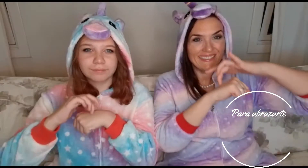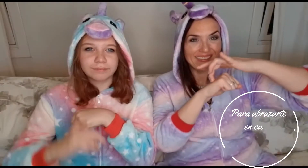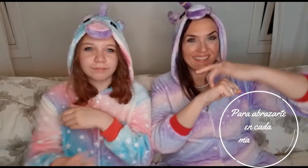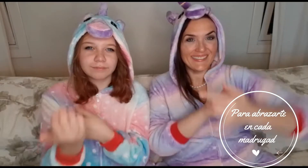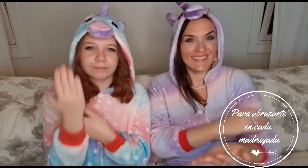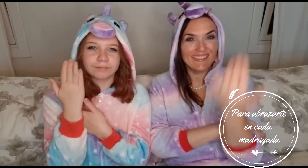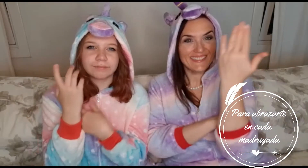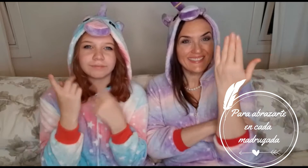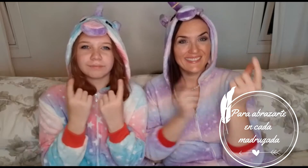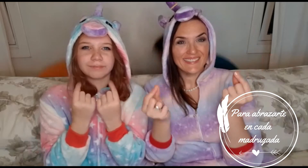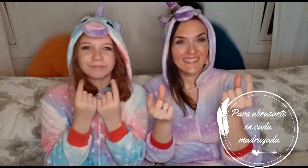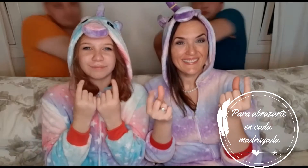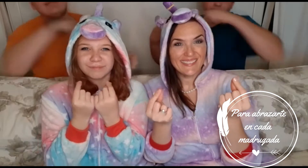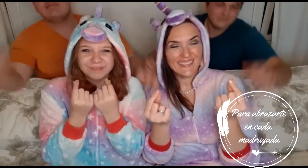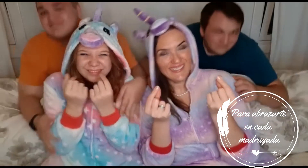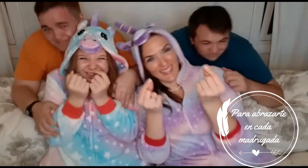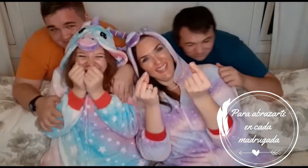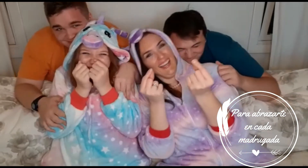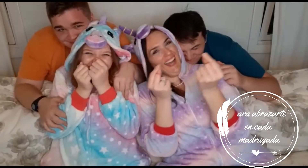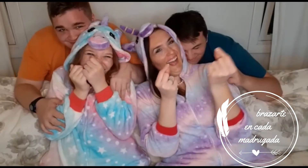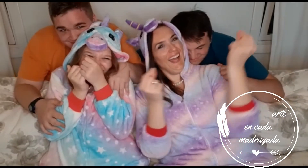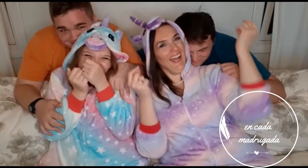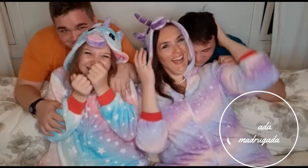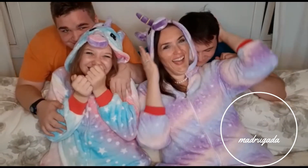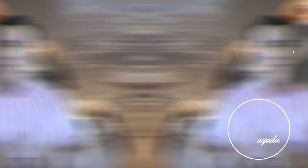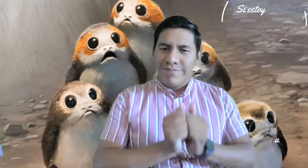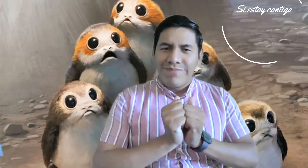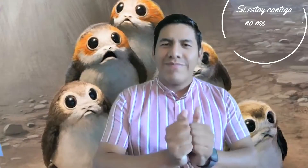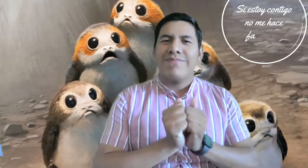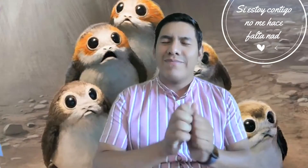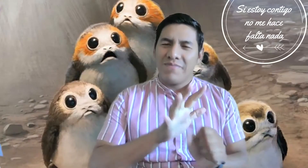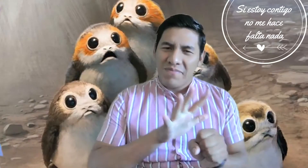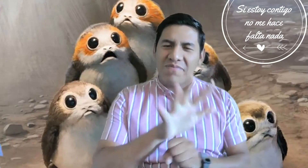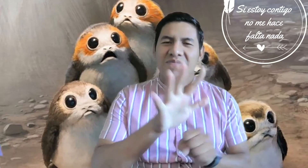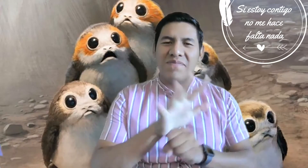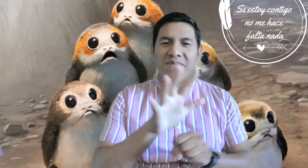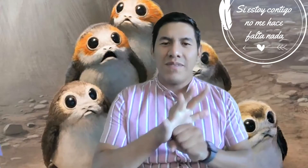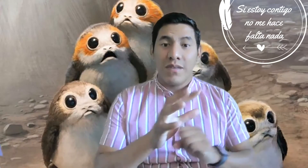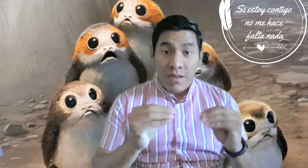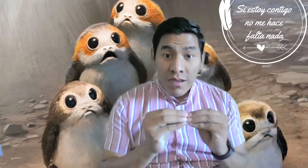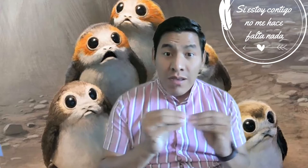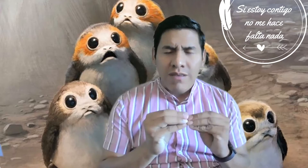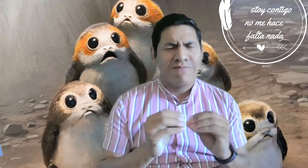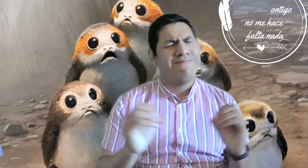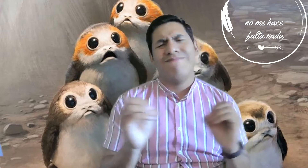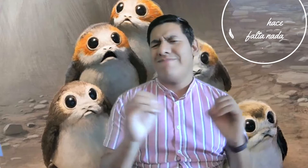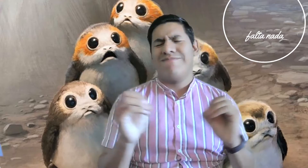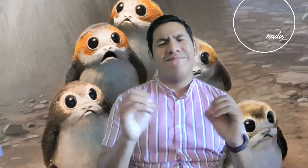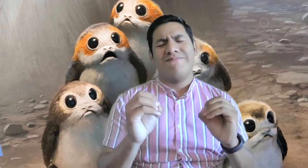abrazarte en cada madrugada Si estoy contigo no me hace falta nada No hace falta